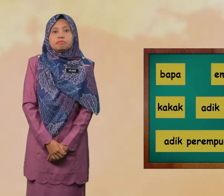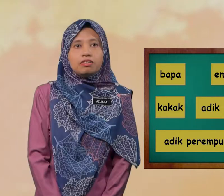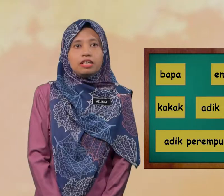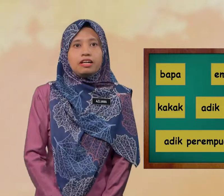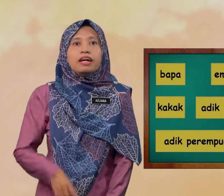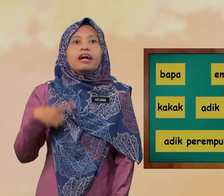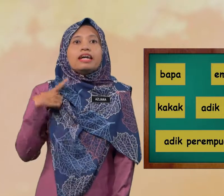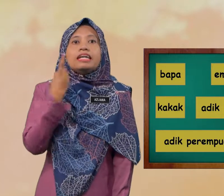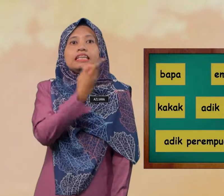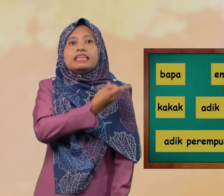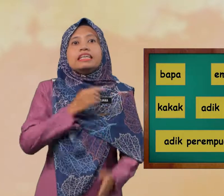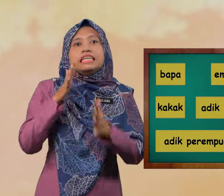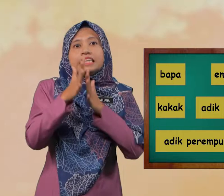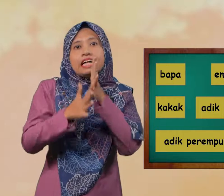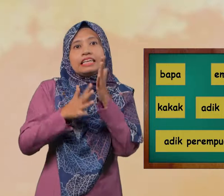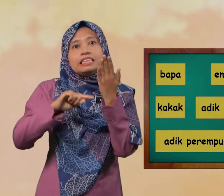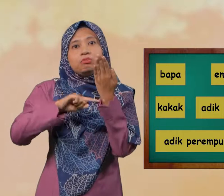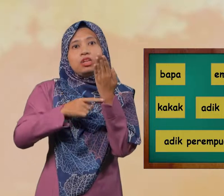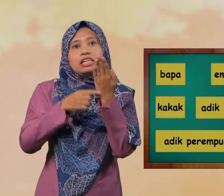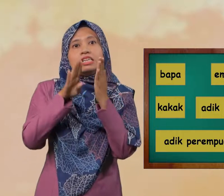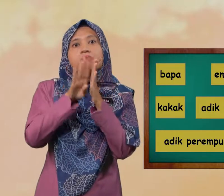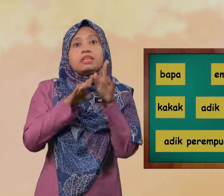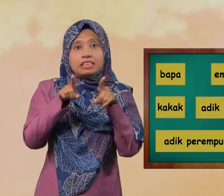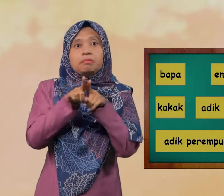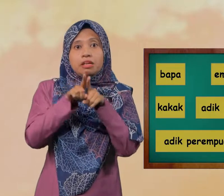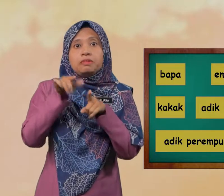Kita Isyaratkan Semula Bersama-sama